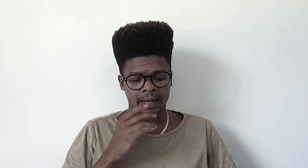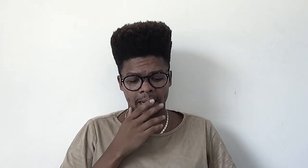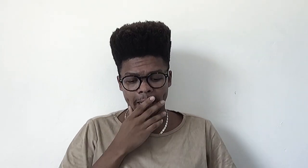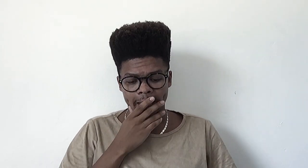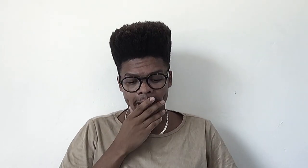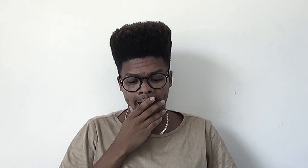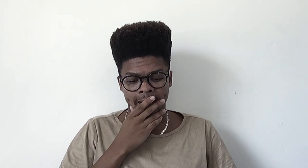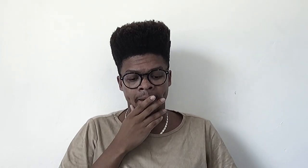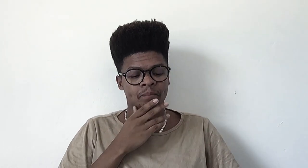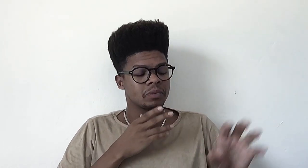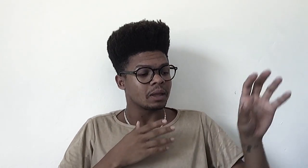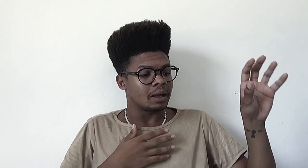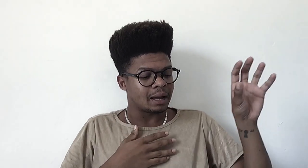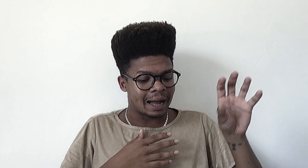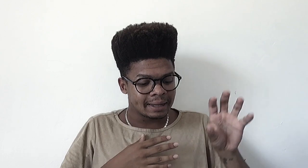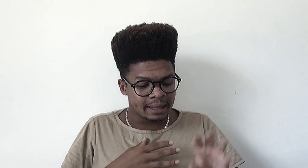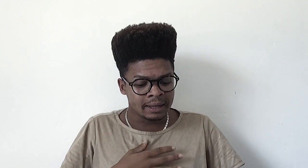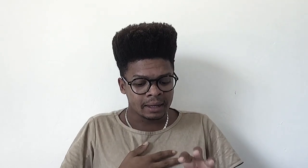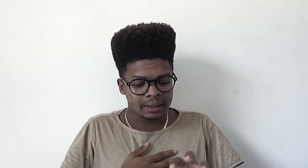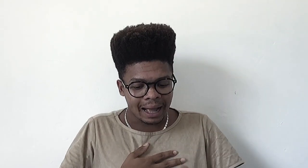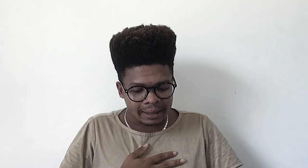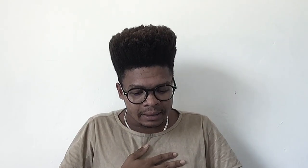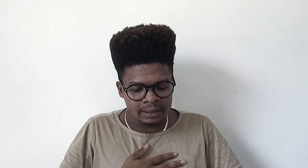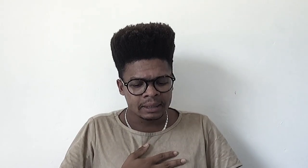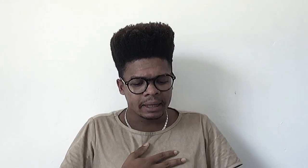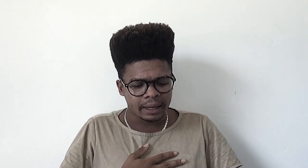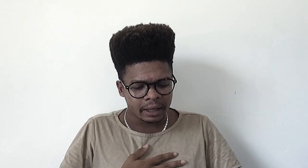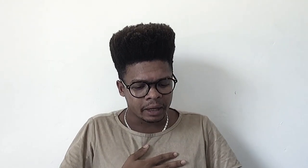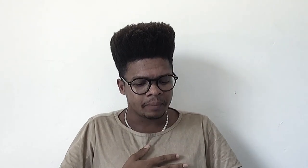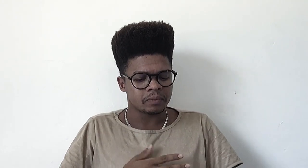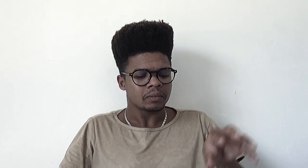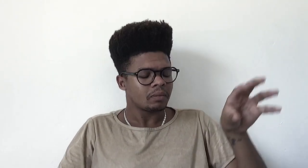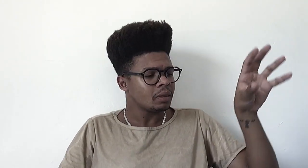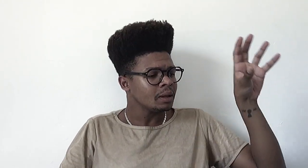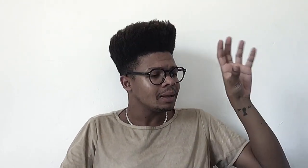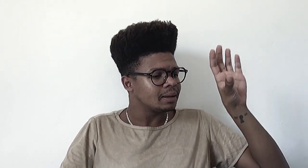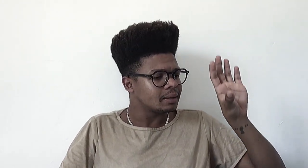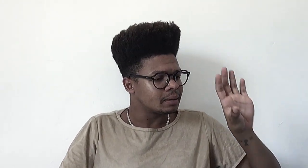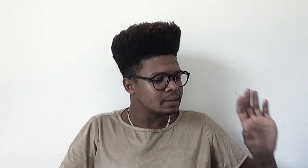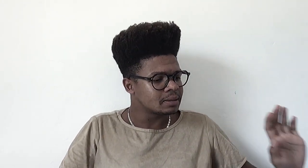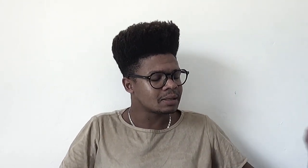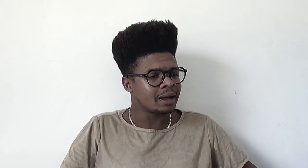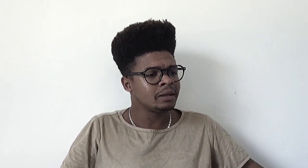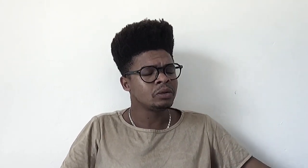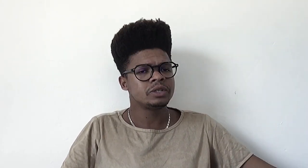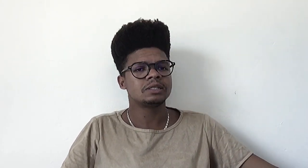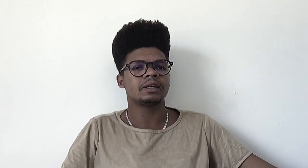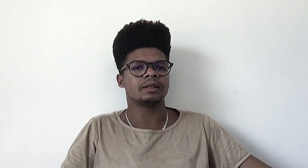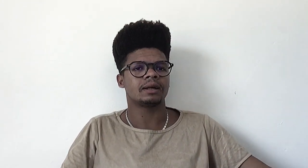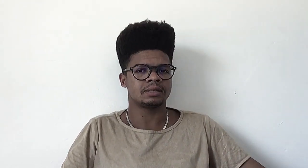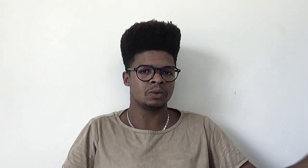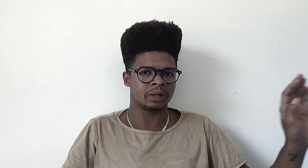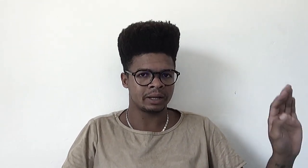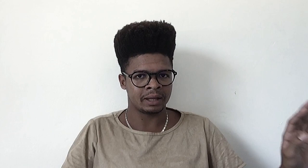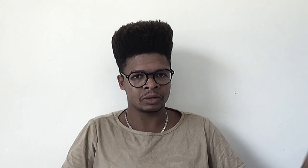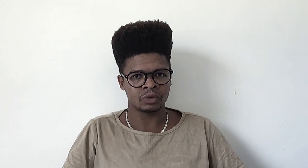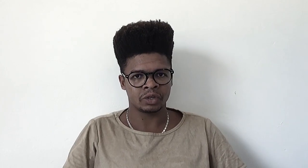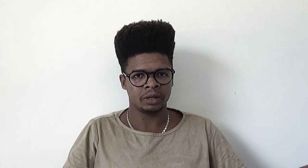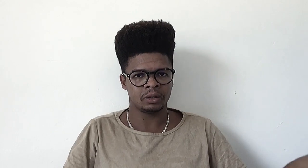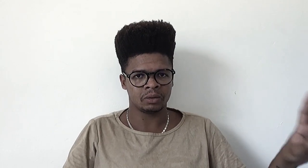a ideia aqui é, saindo de cena a singularidade do sujeito,